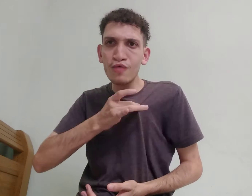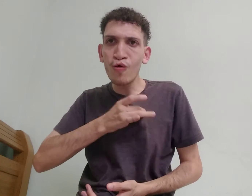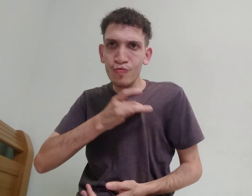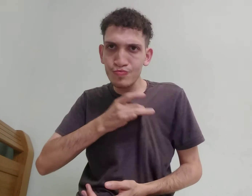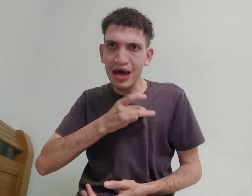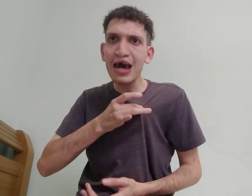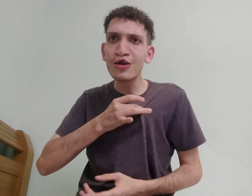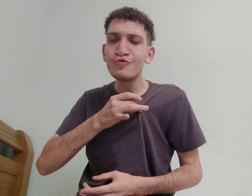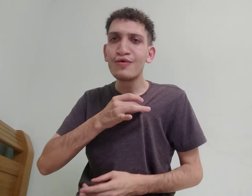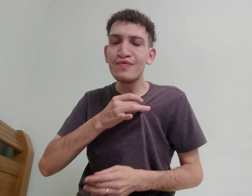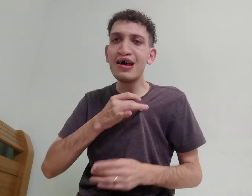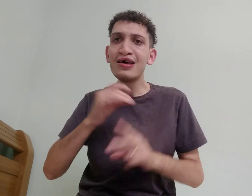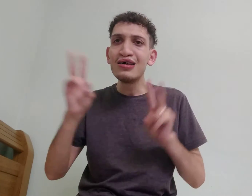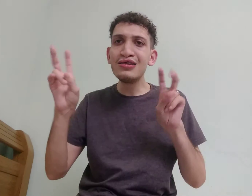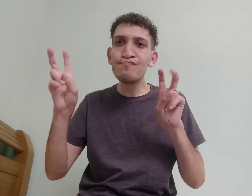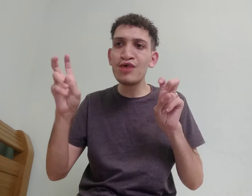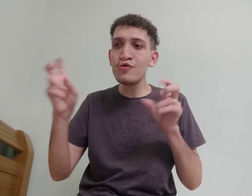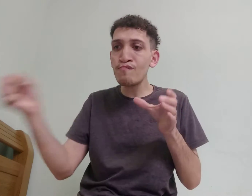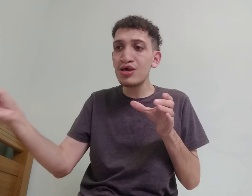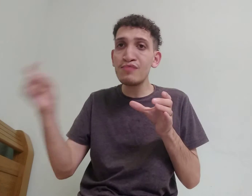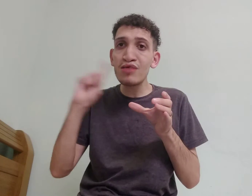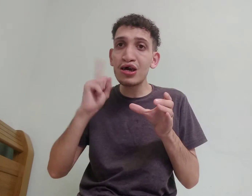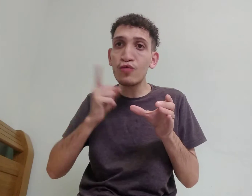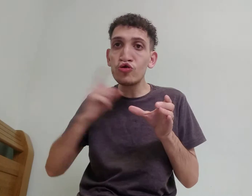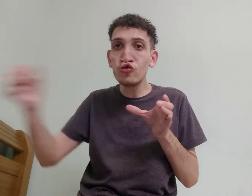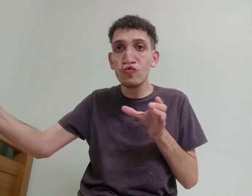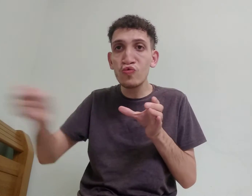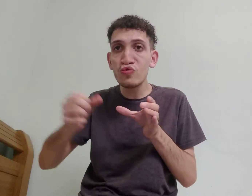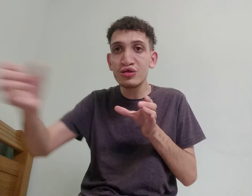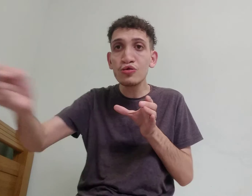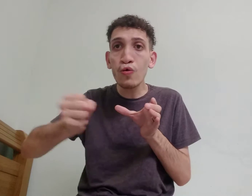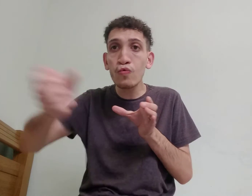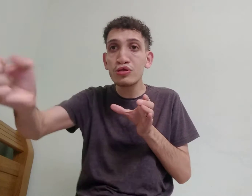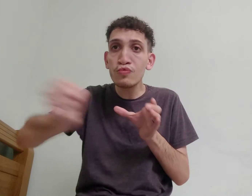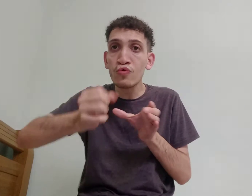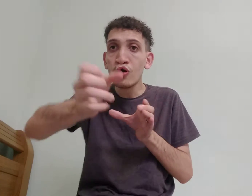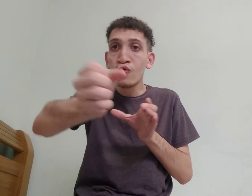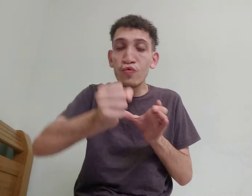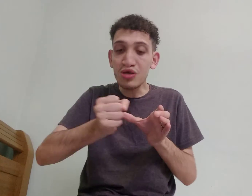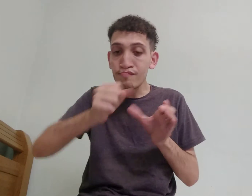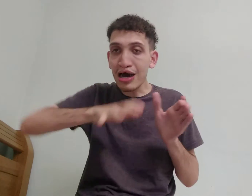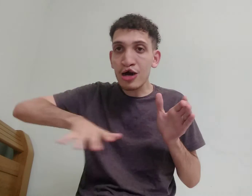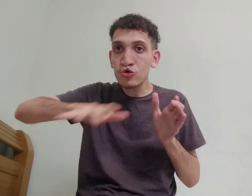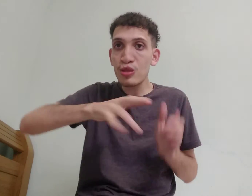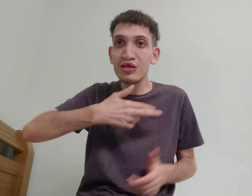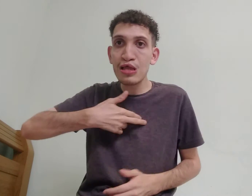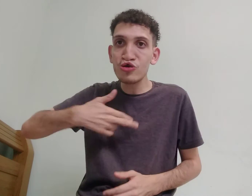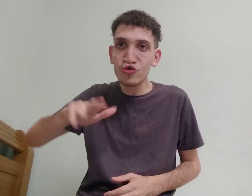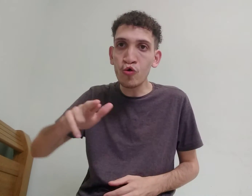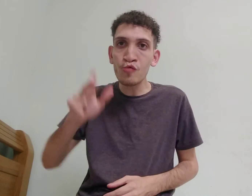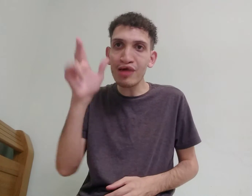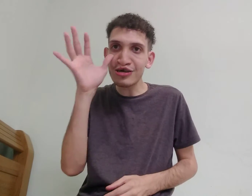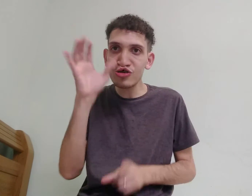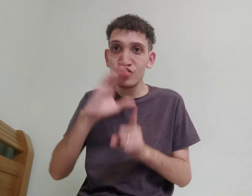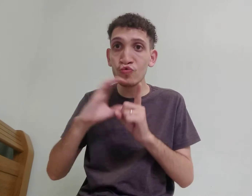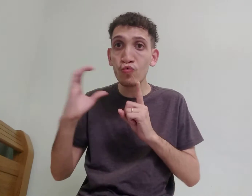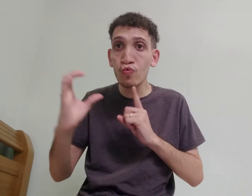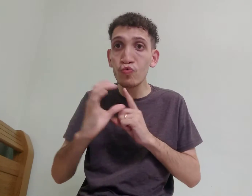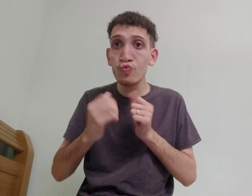voluntária, né, e meio que pegando surdos incluindo no espaço religioso para assistir o culto e